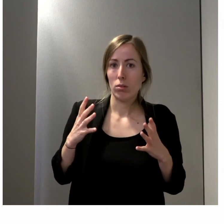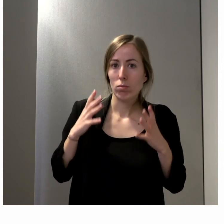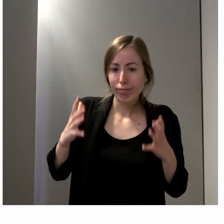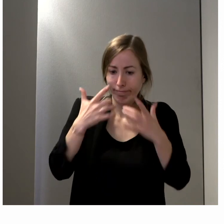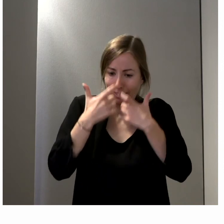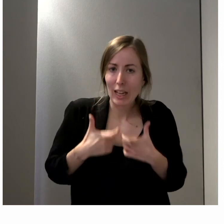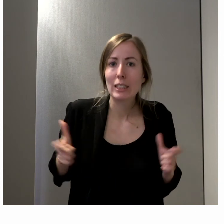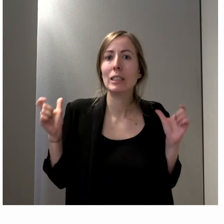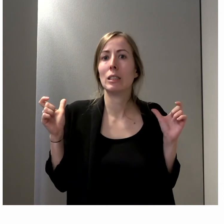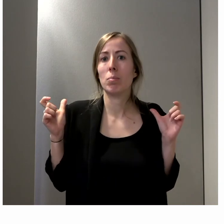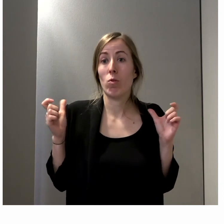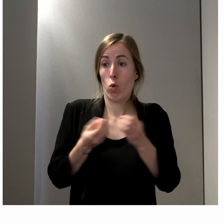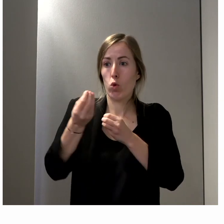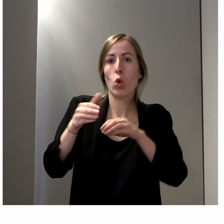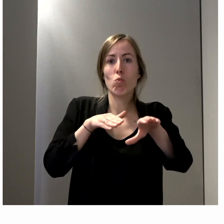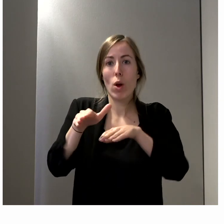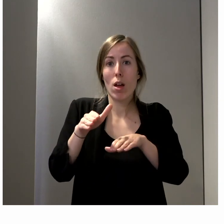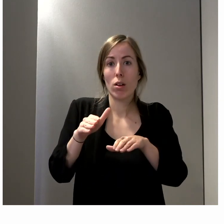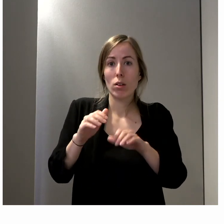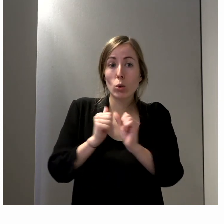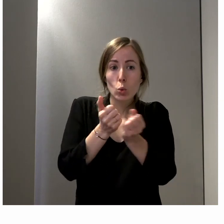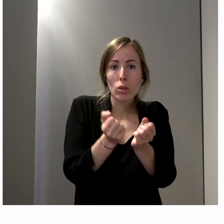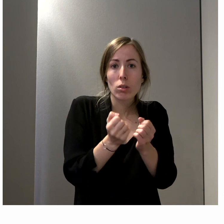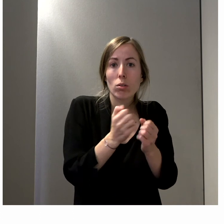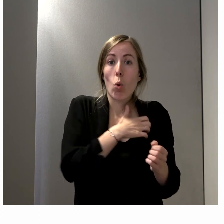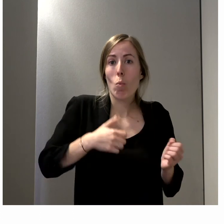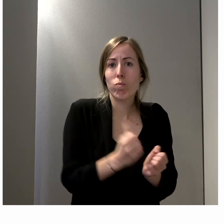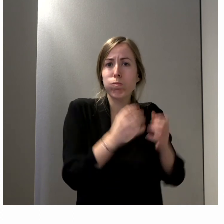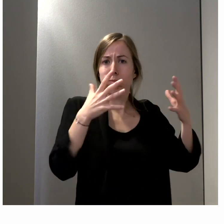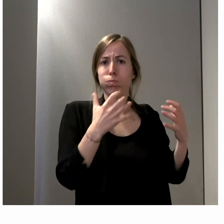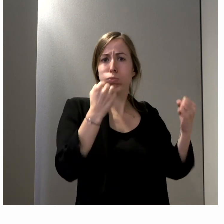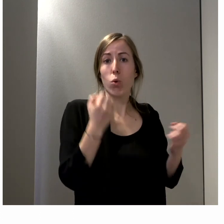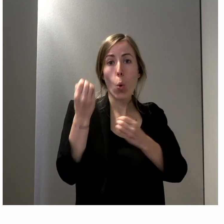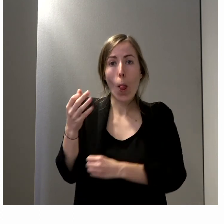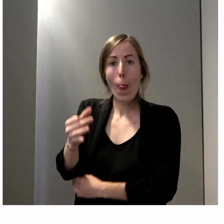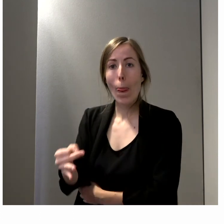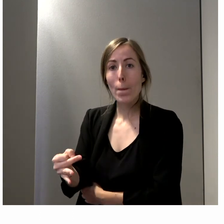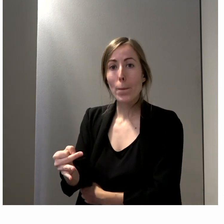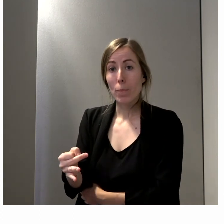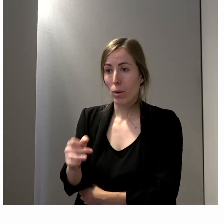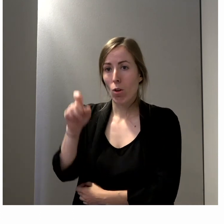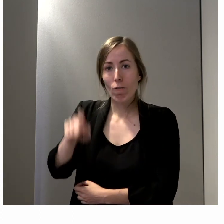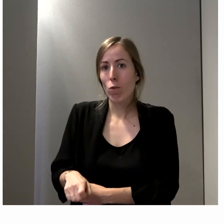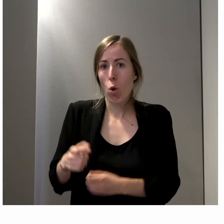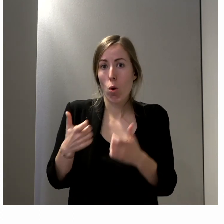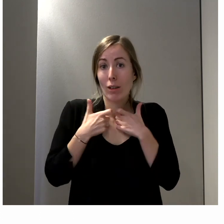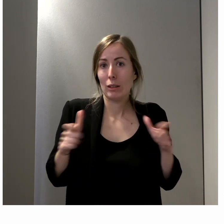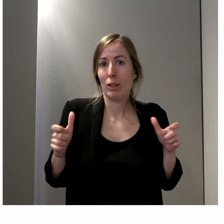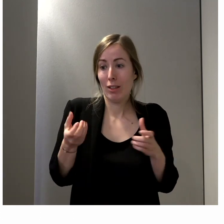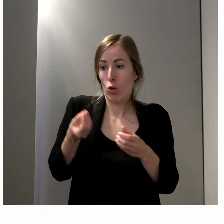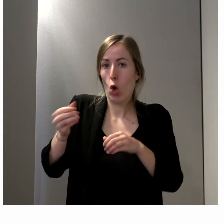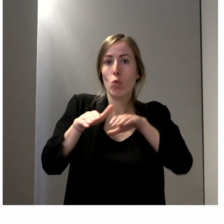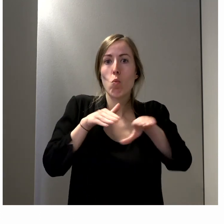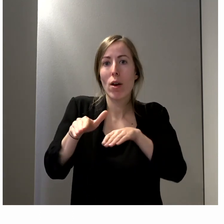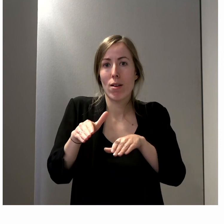accessibles pour toutes et tous, quelle que soit leur taille et ça passe par les comptes des conseils municipaux, donner des moyens de